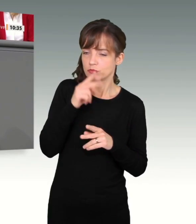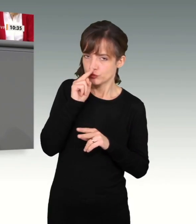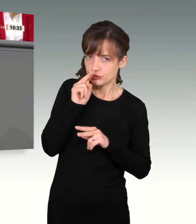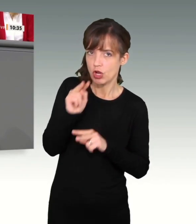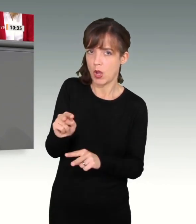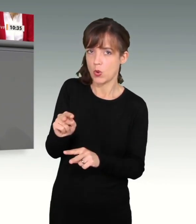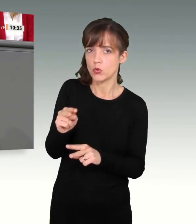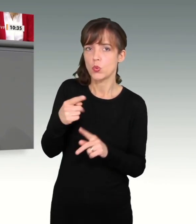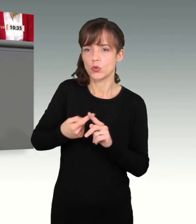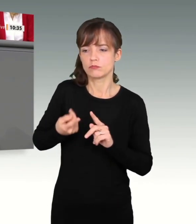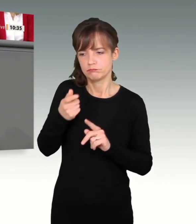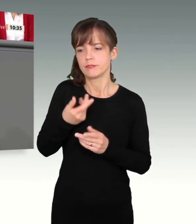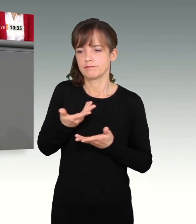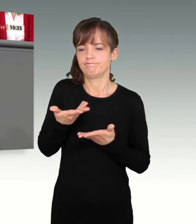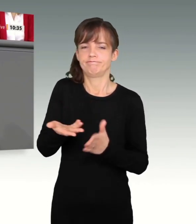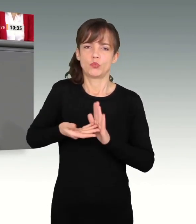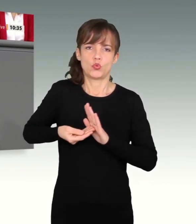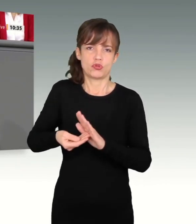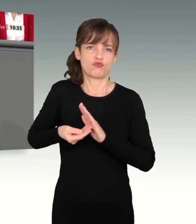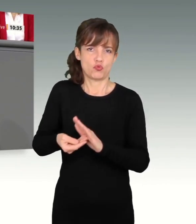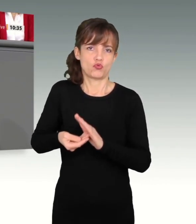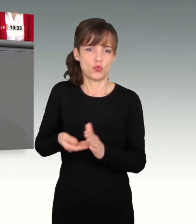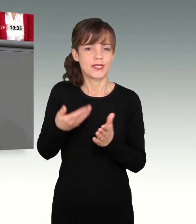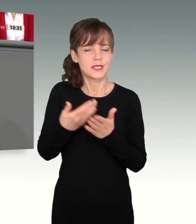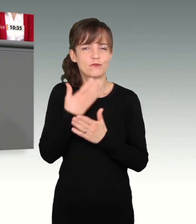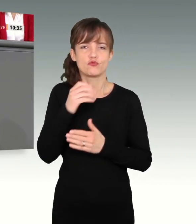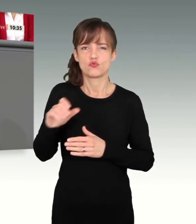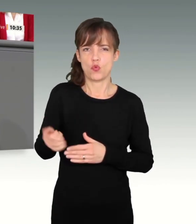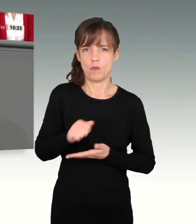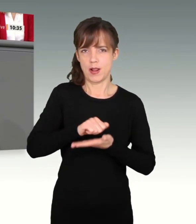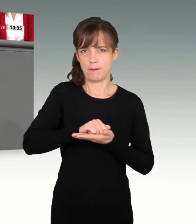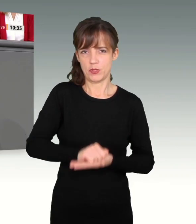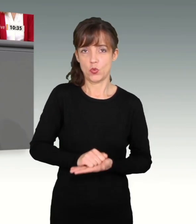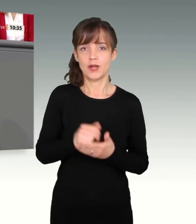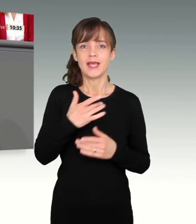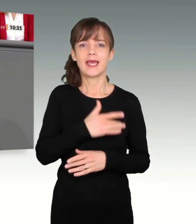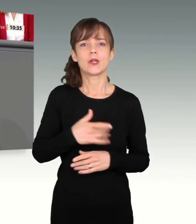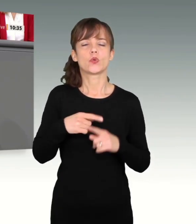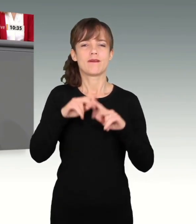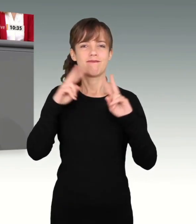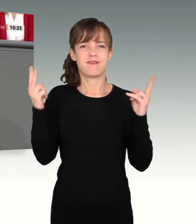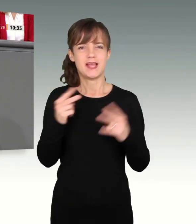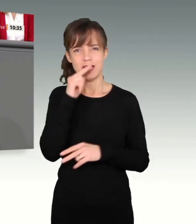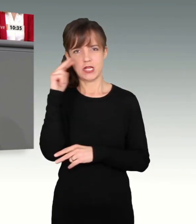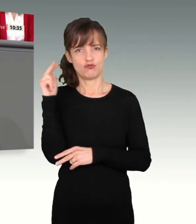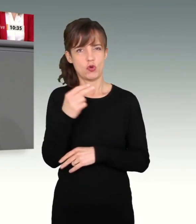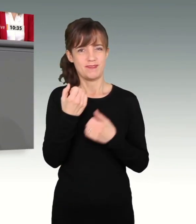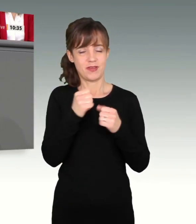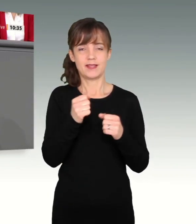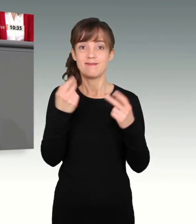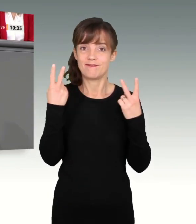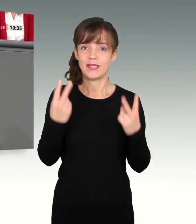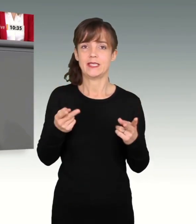Unterstützung. Und in diesem Sinne will ich es nochmal betonen, Religions und Weltanschauungsfreiheit ist ein wichtiges Menschenrecht.